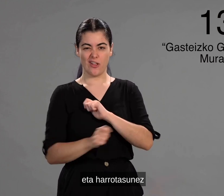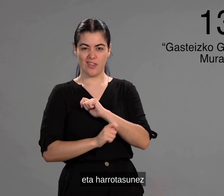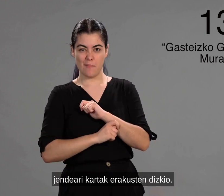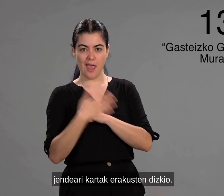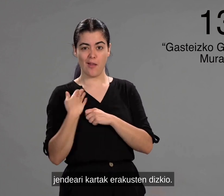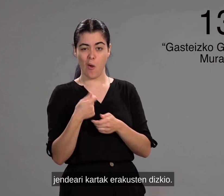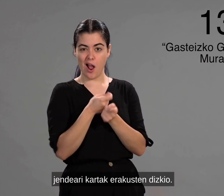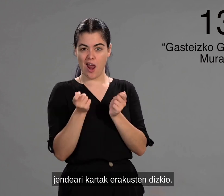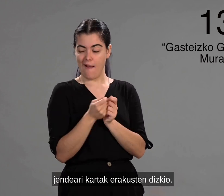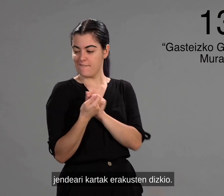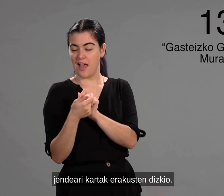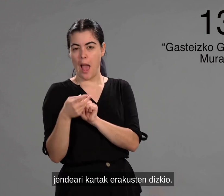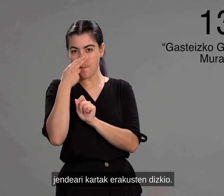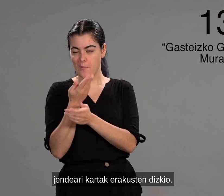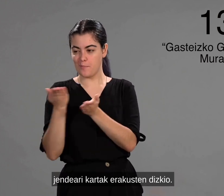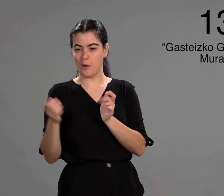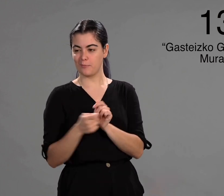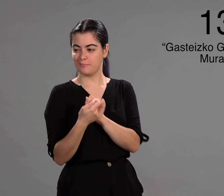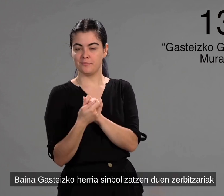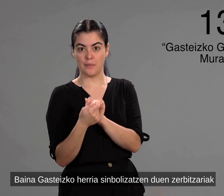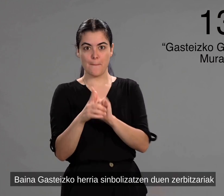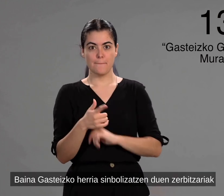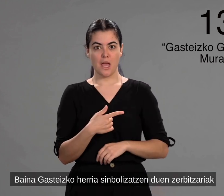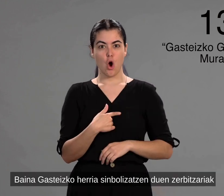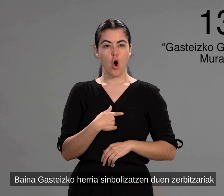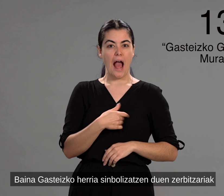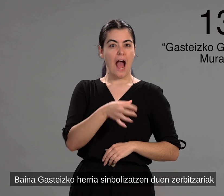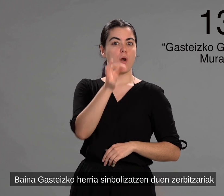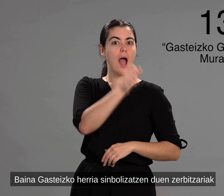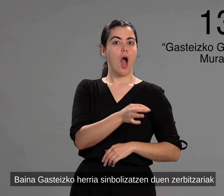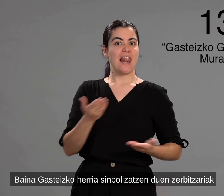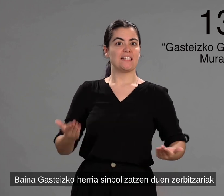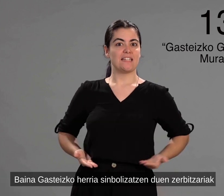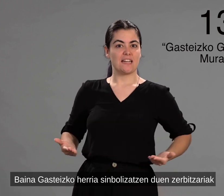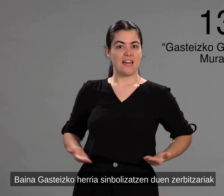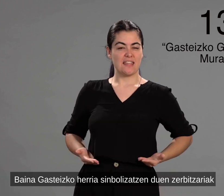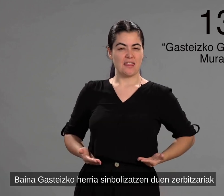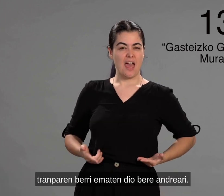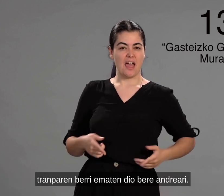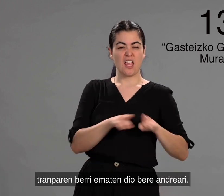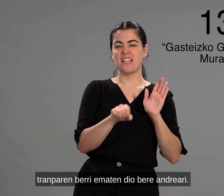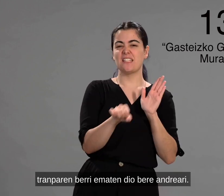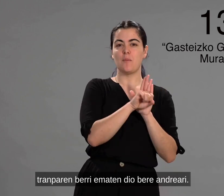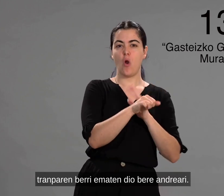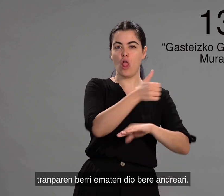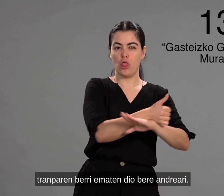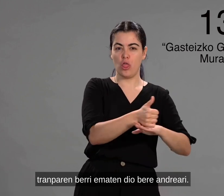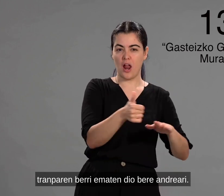jendeari kartak erakusten dizkio. Baina gazteizko herria simbolizatzen duen zerbitzariak tramparen berri ematen dio bere